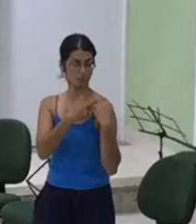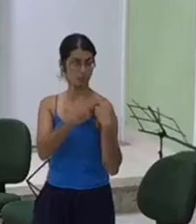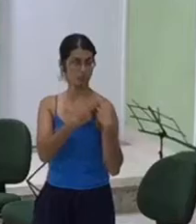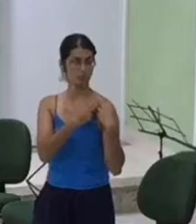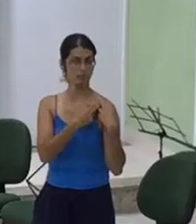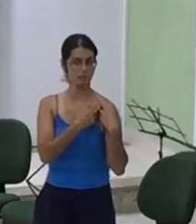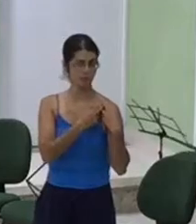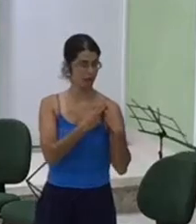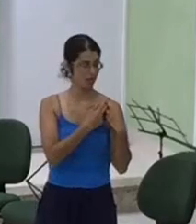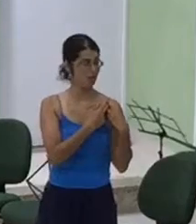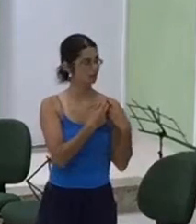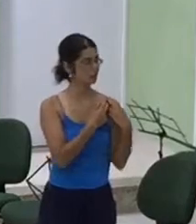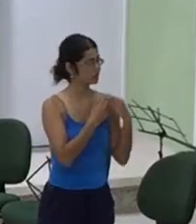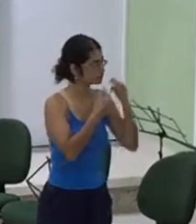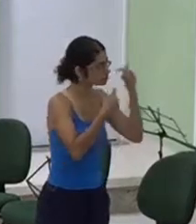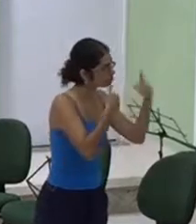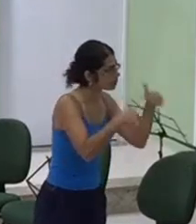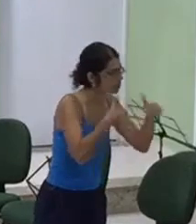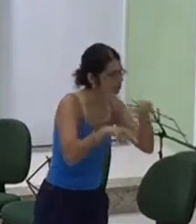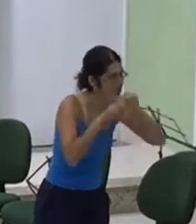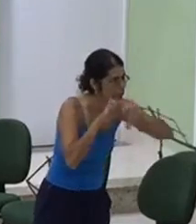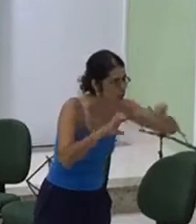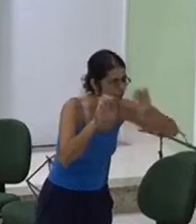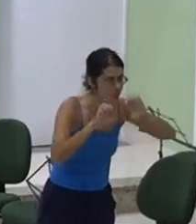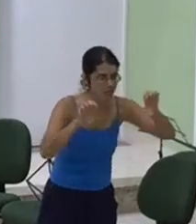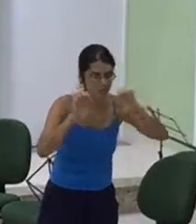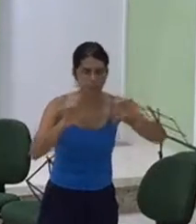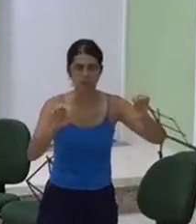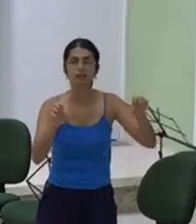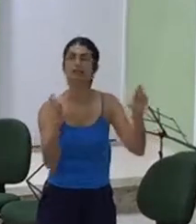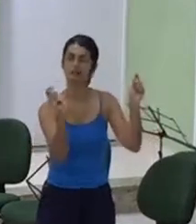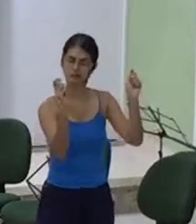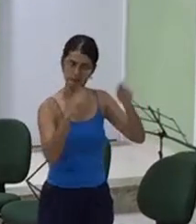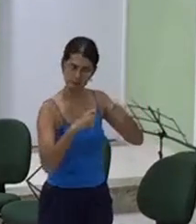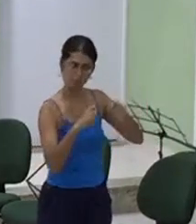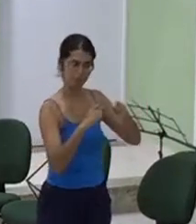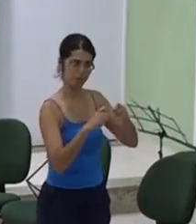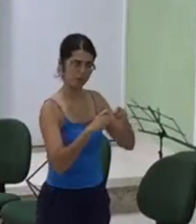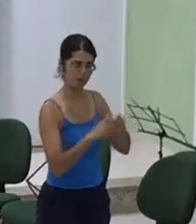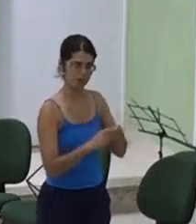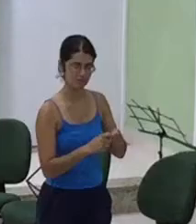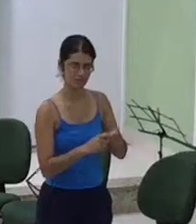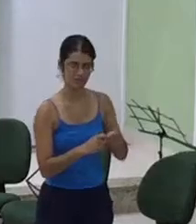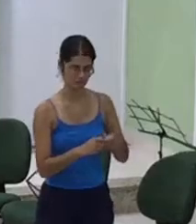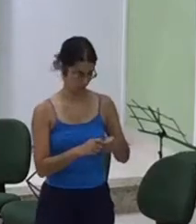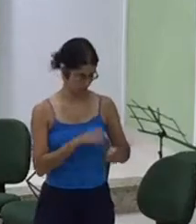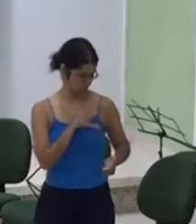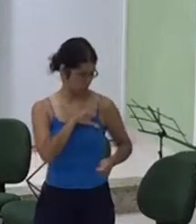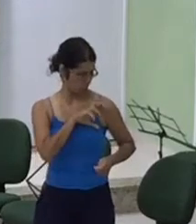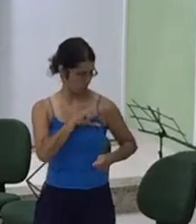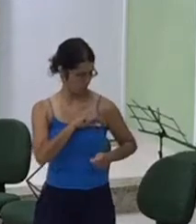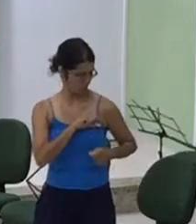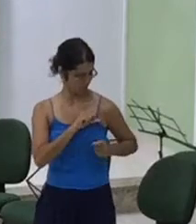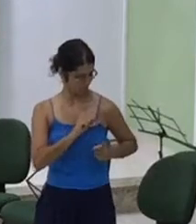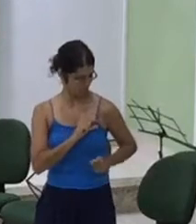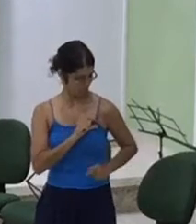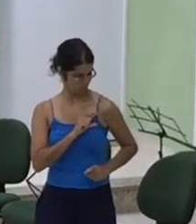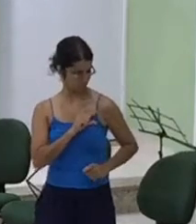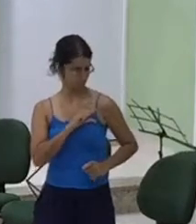dos perdidos, fazendo crescer em cada um de nós o amor de Cristo aos pecadores,